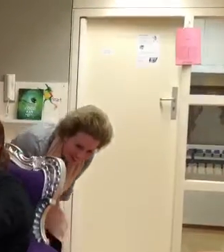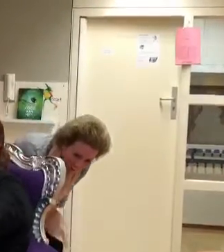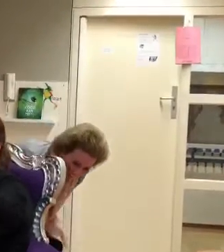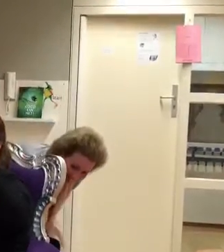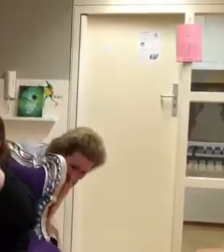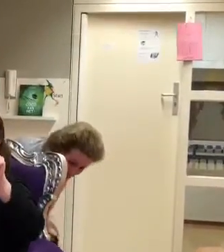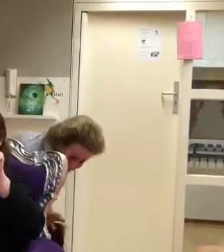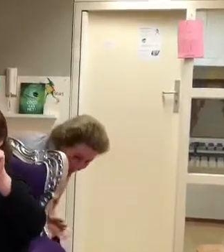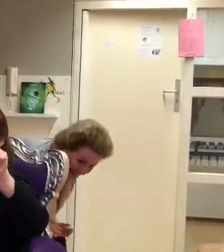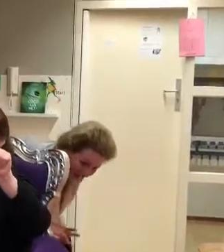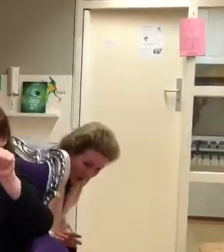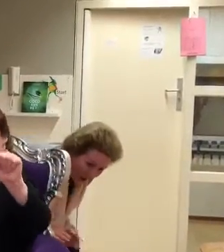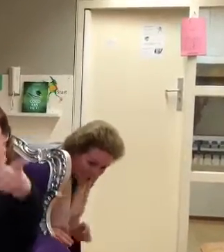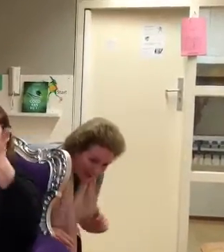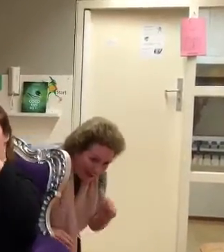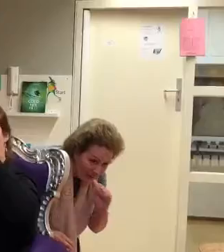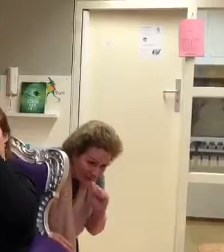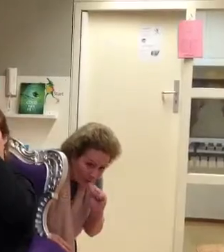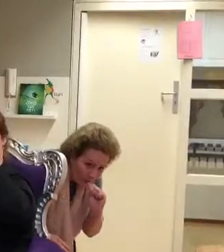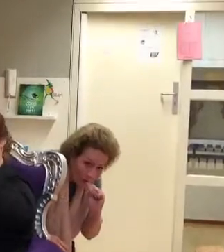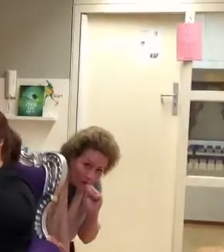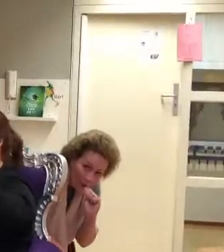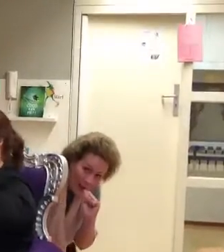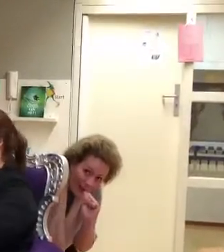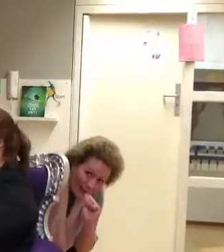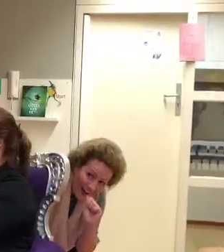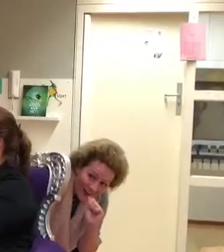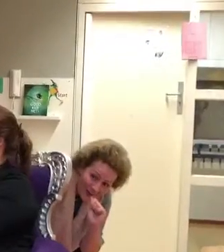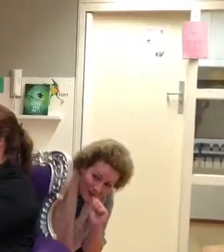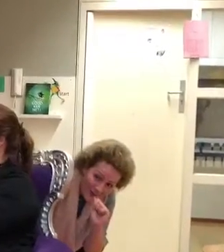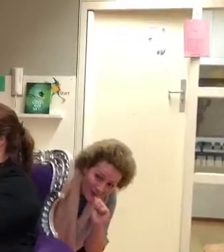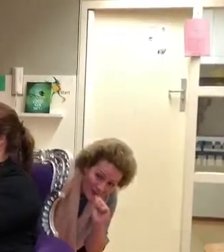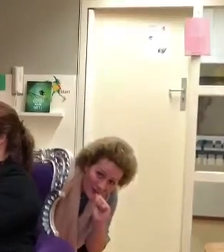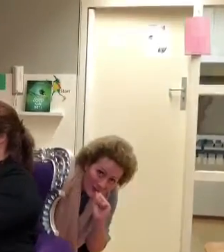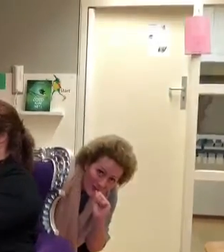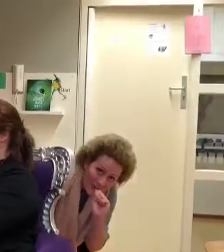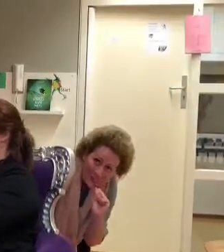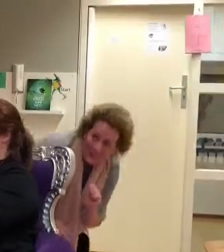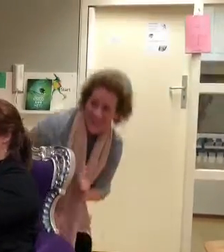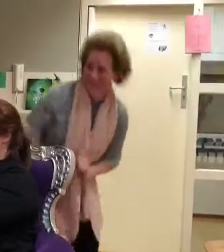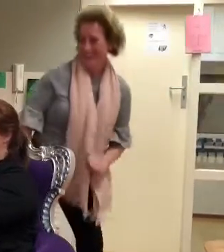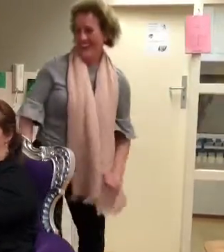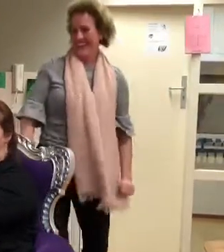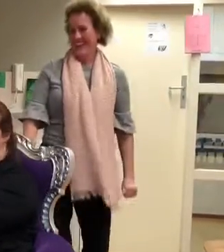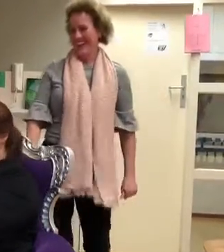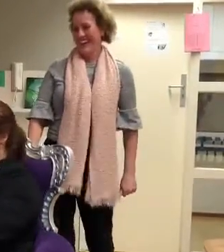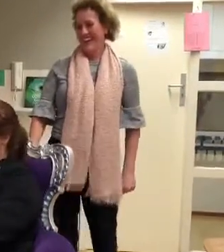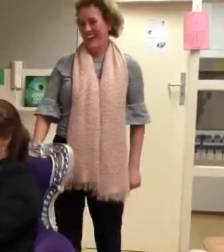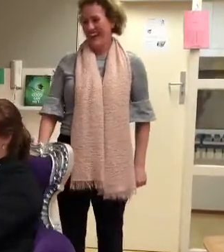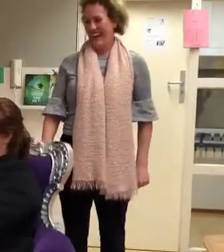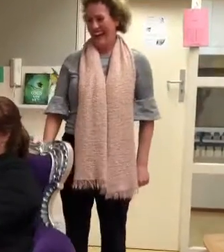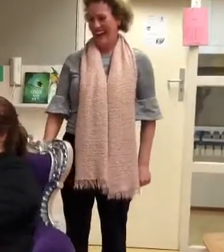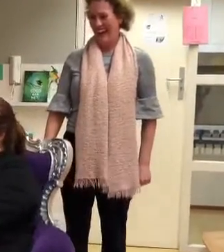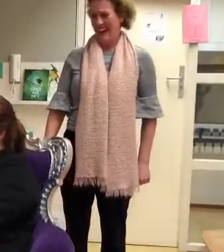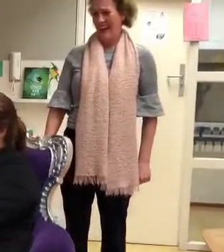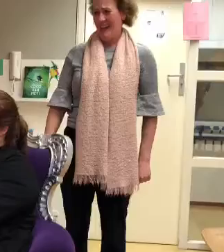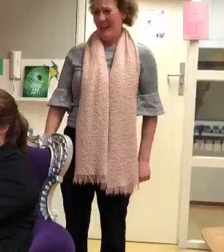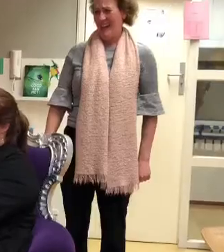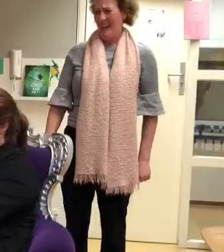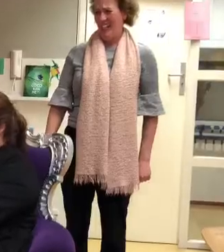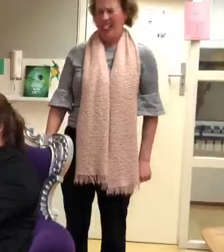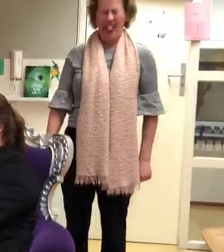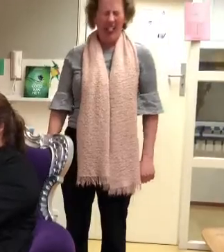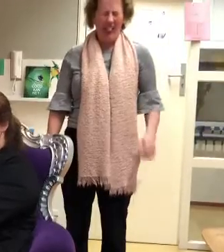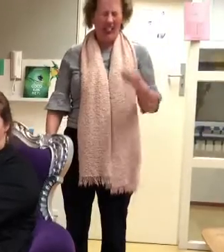ziet, dan stop ik mijn duim in mijn mond. Koek, koek! Eeeh! Poep